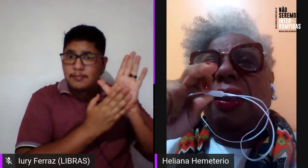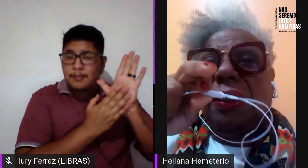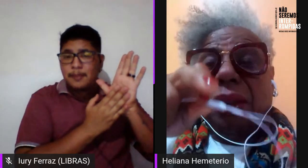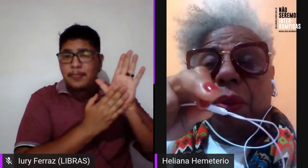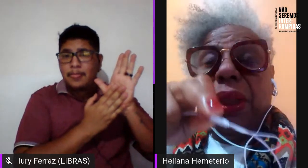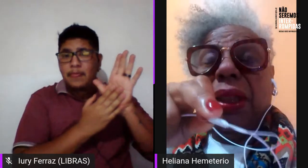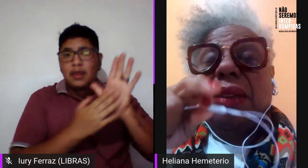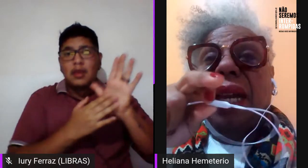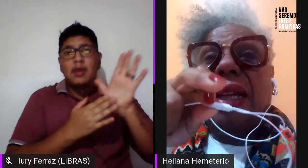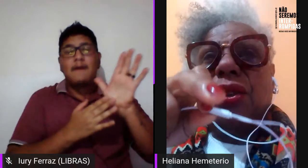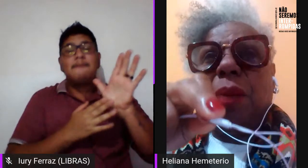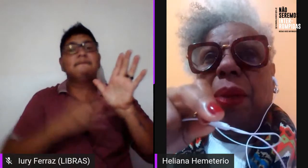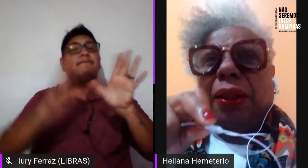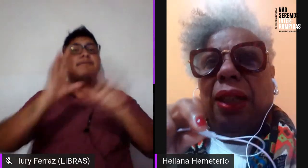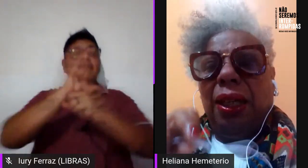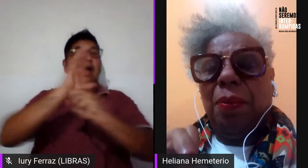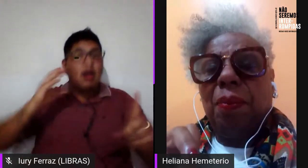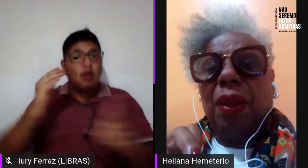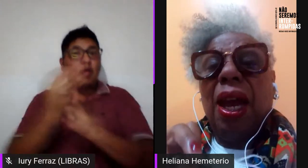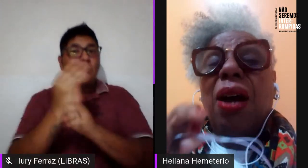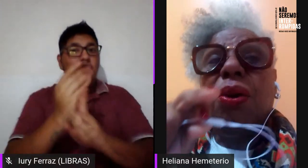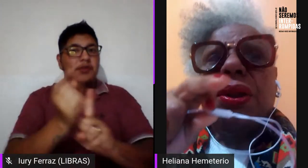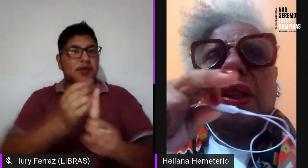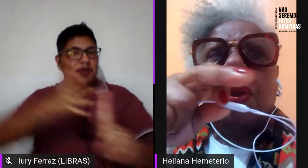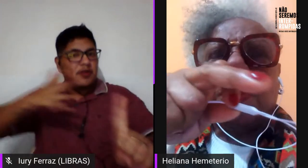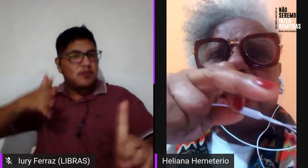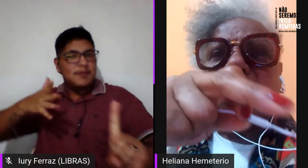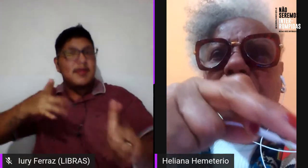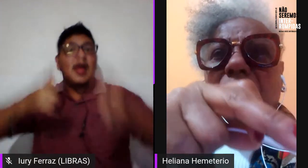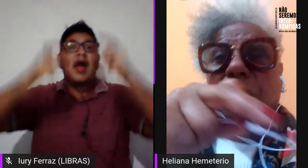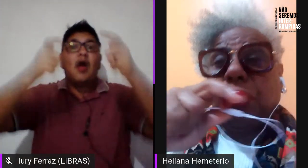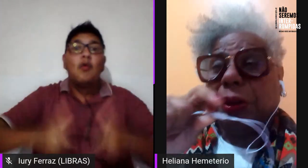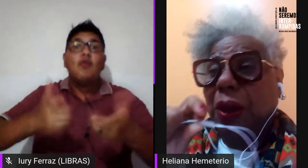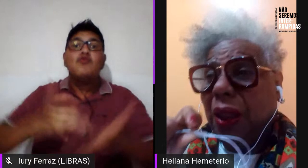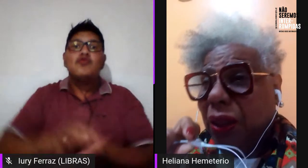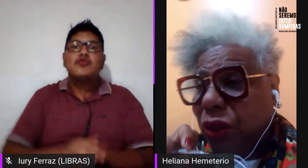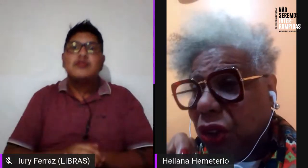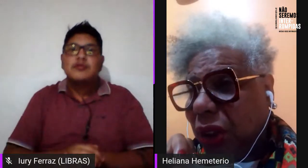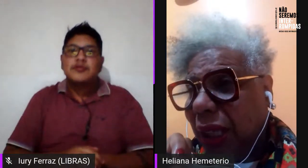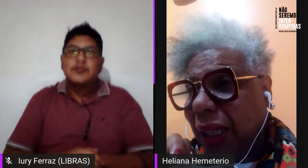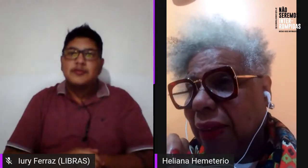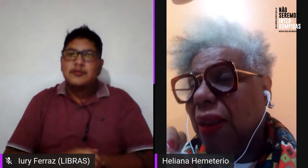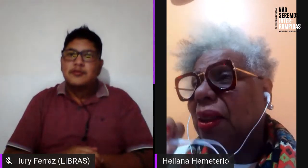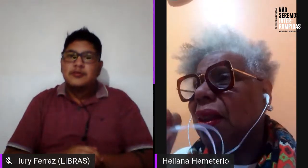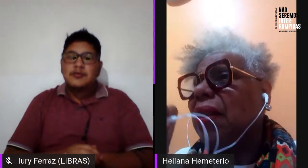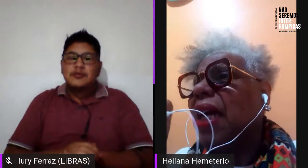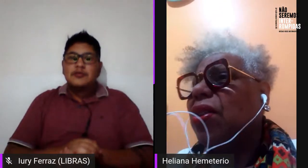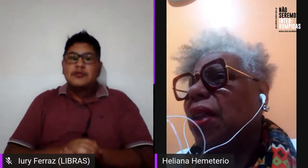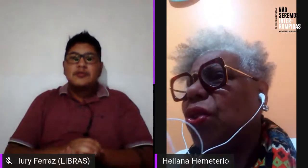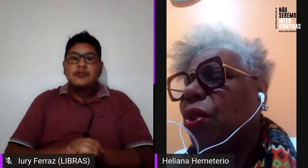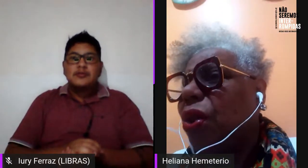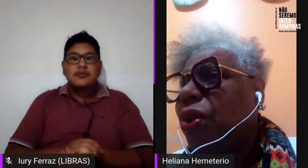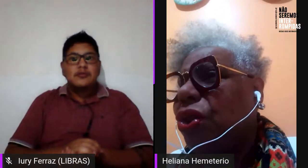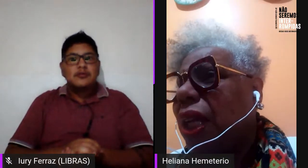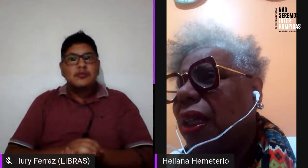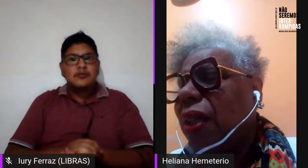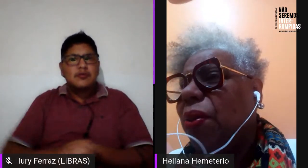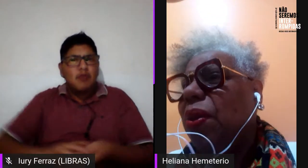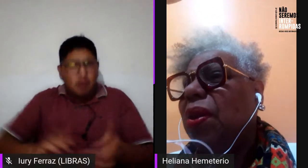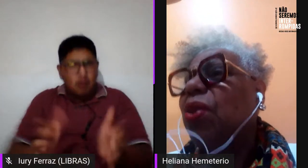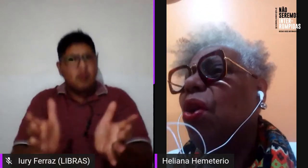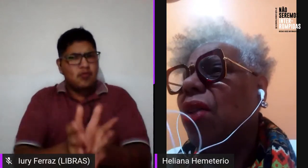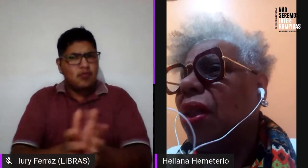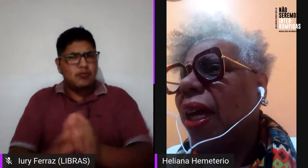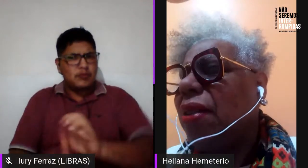comunidade LGBT, aonde é que nos partidos de esquerda, nas questões de